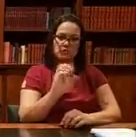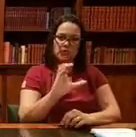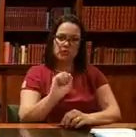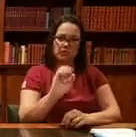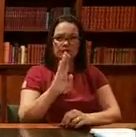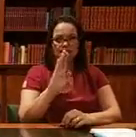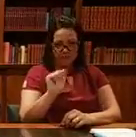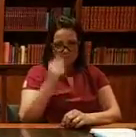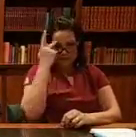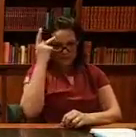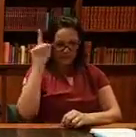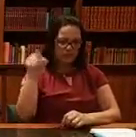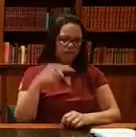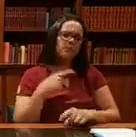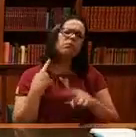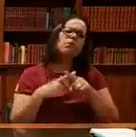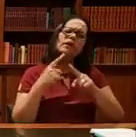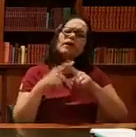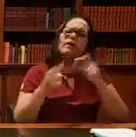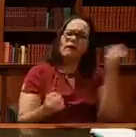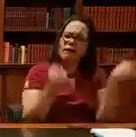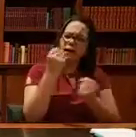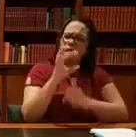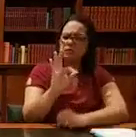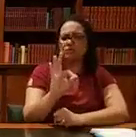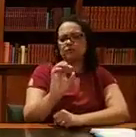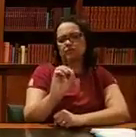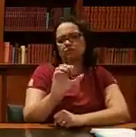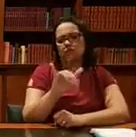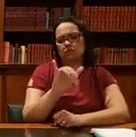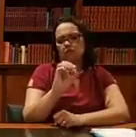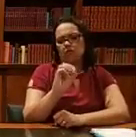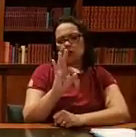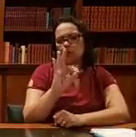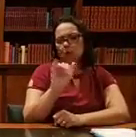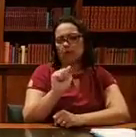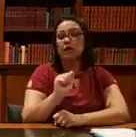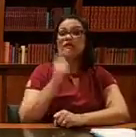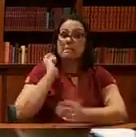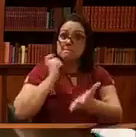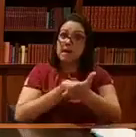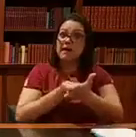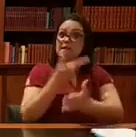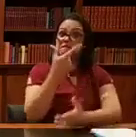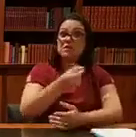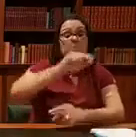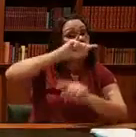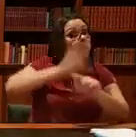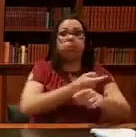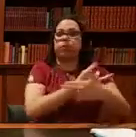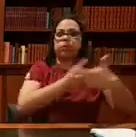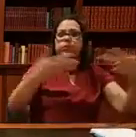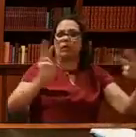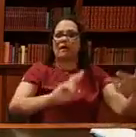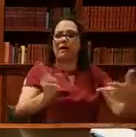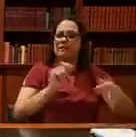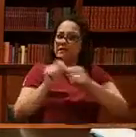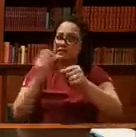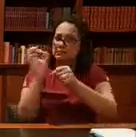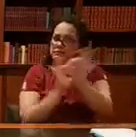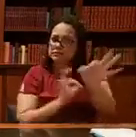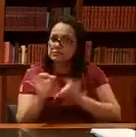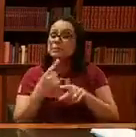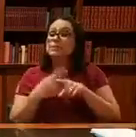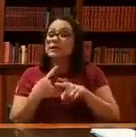investindo, vai investir R 1 bilhão para botar uma planta da Toyota em Sorocaba, São Paulo. Porque esse